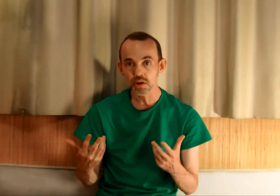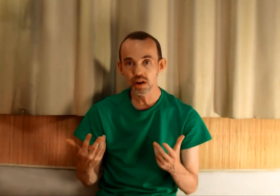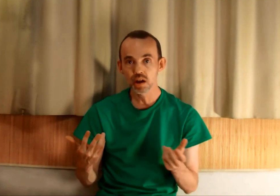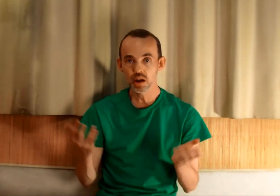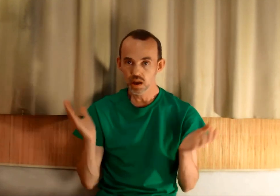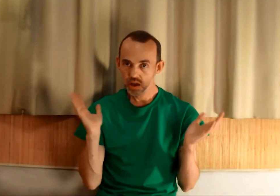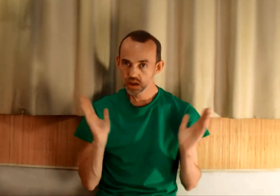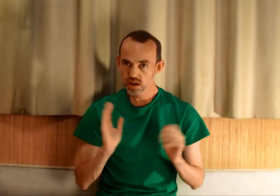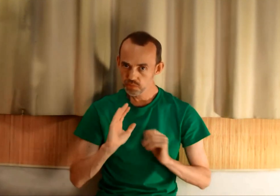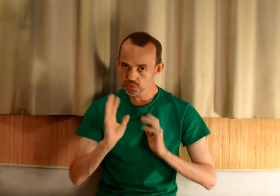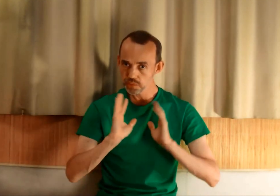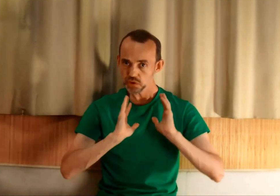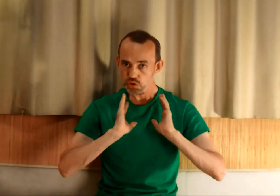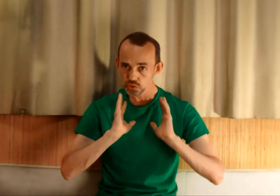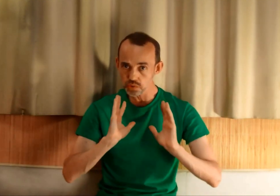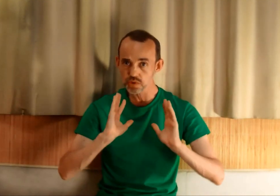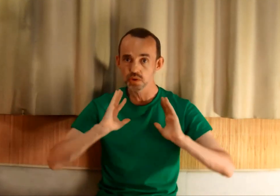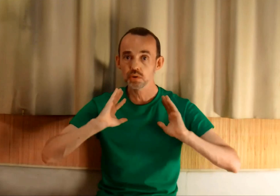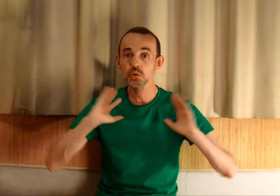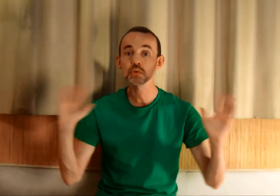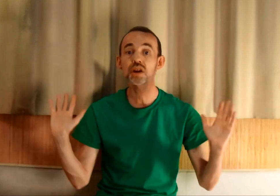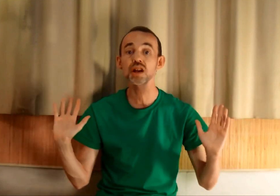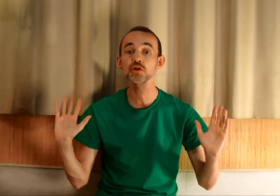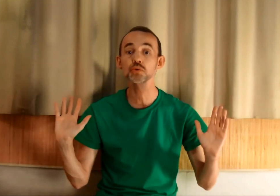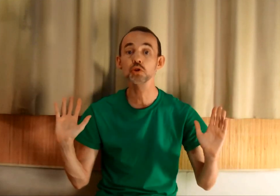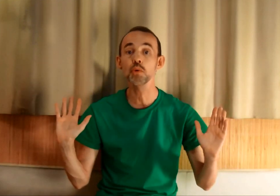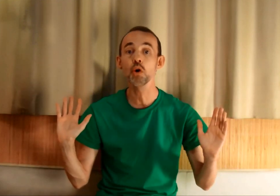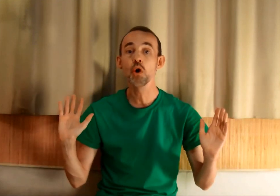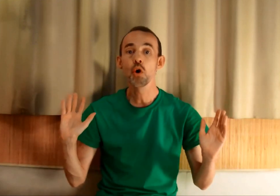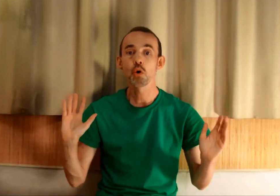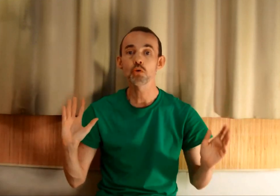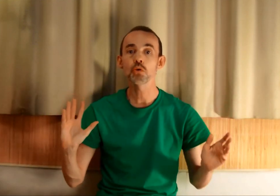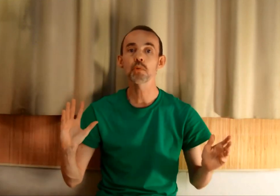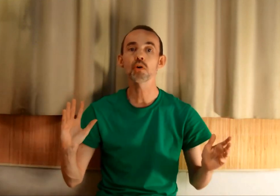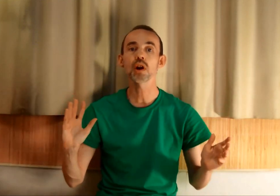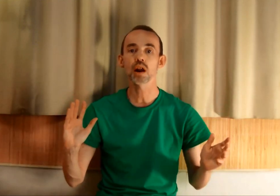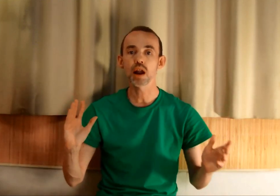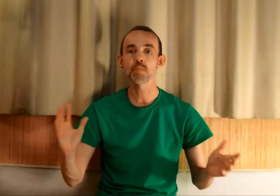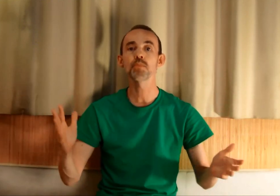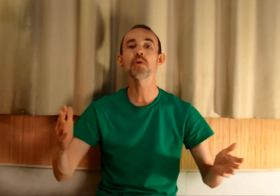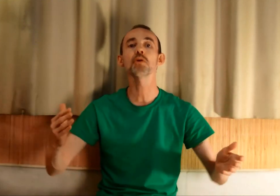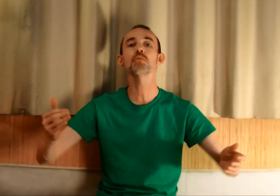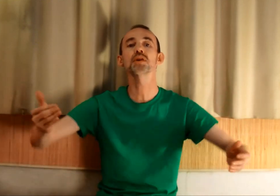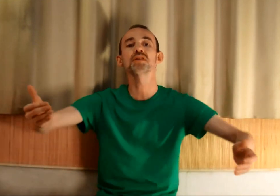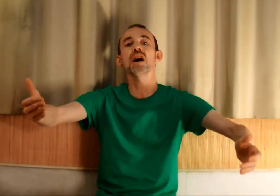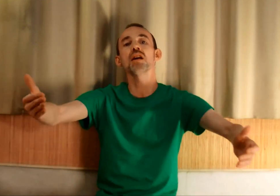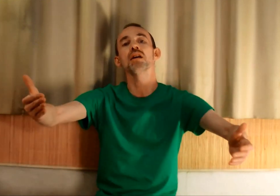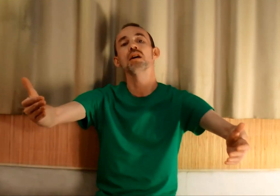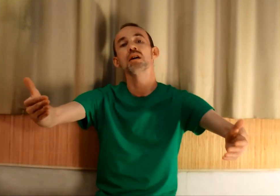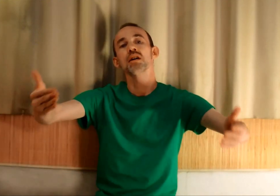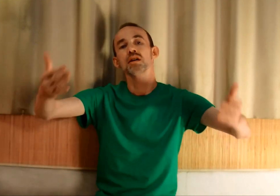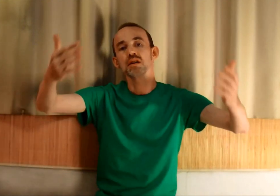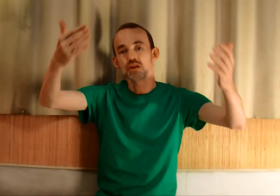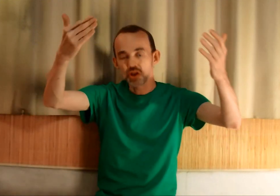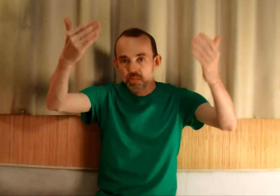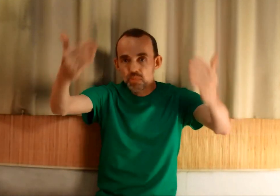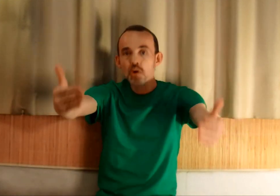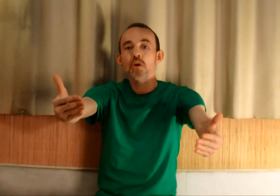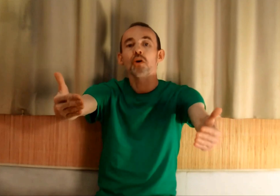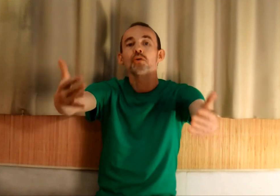? Il vous suffit juste de considérer les choses autrement. Au lieu de prendre la peur pour un signal, j'ai peur,